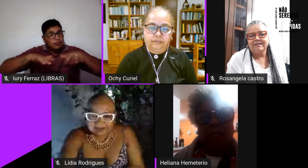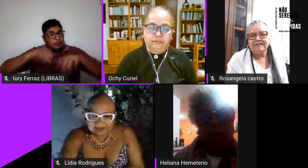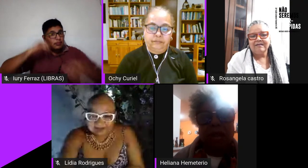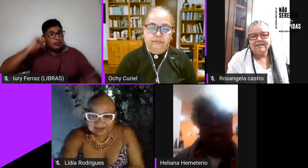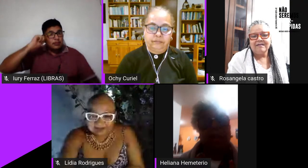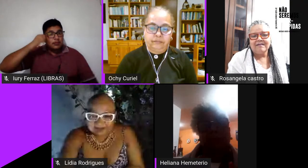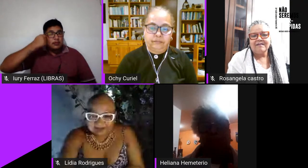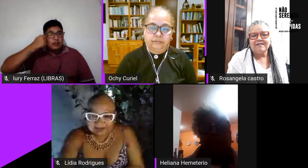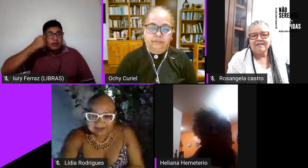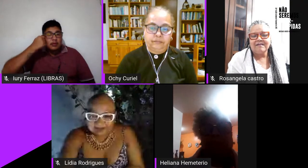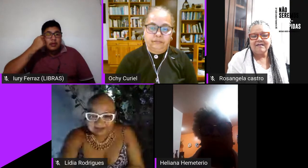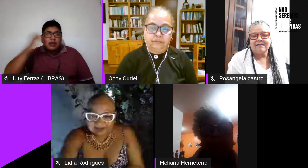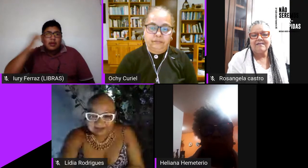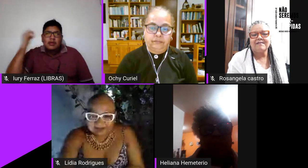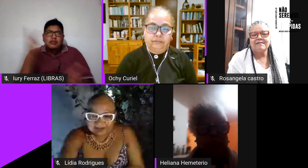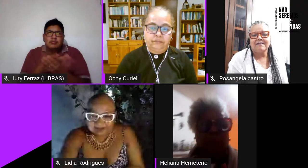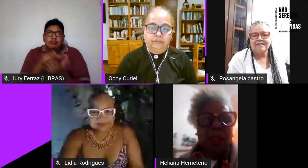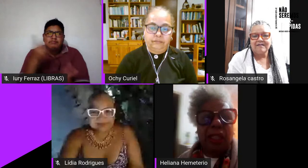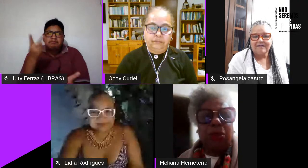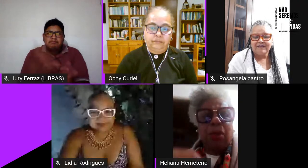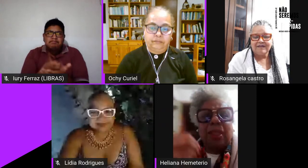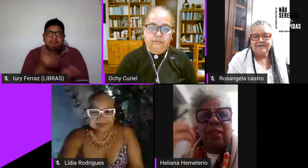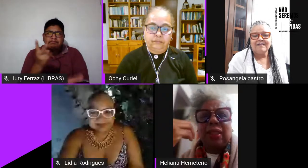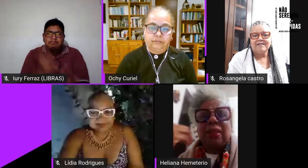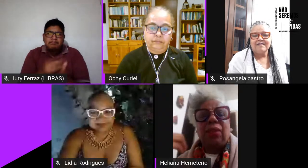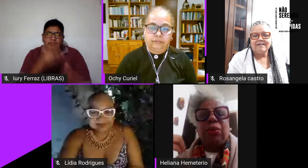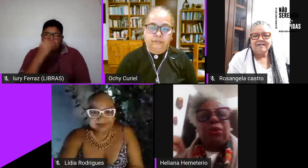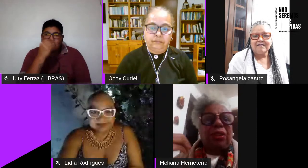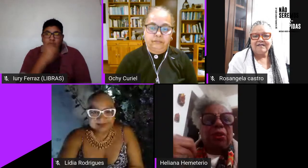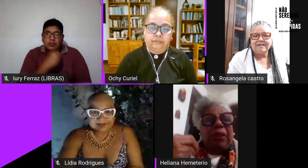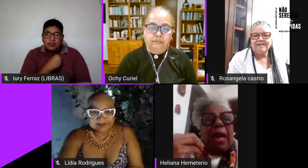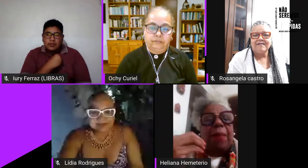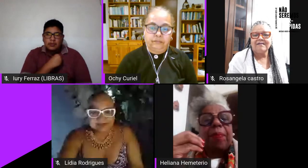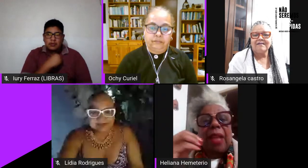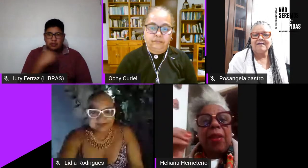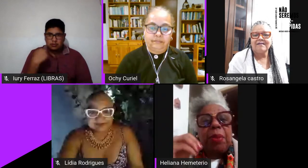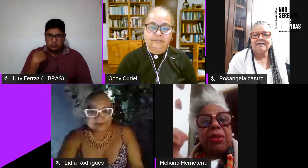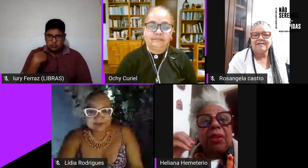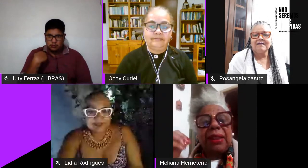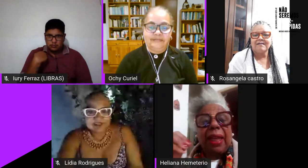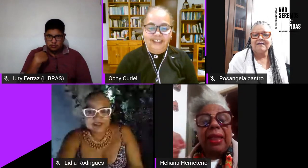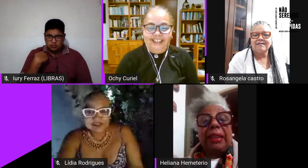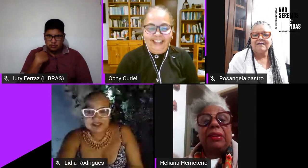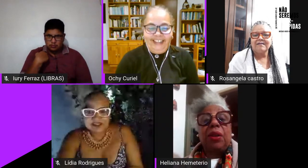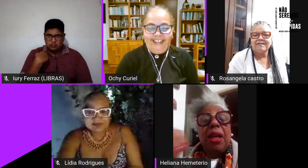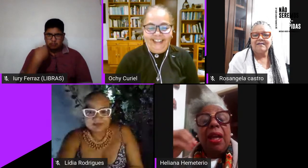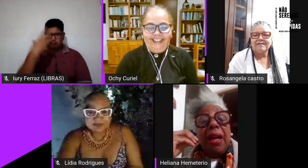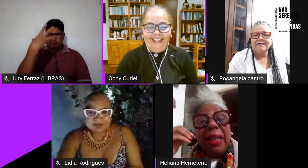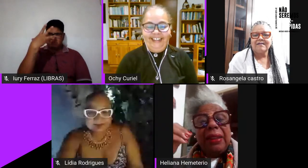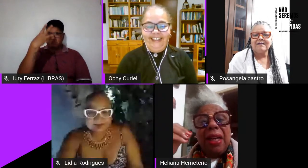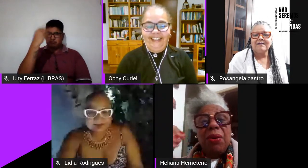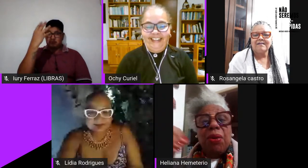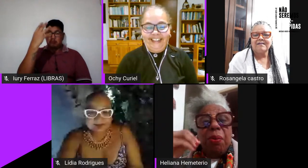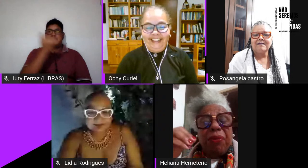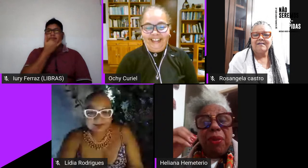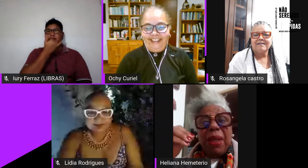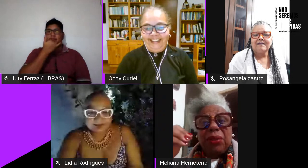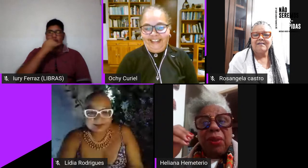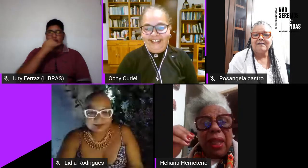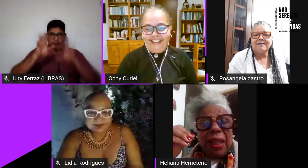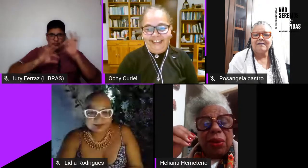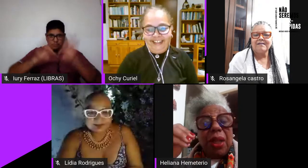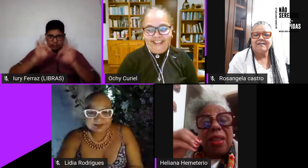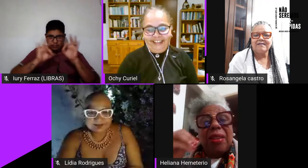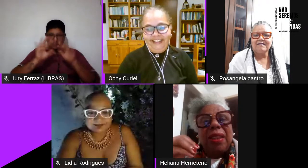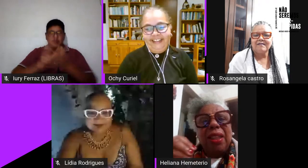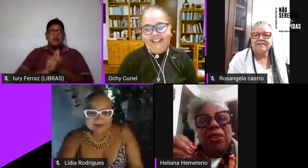em nos ignorar o tempo todo eu tô aqui sem luz deixa eu virar é que meu celular tá carregando então o movimento